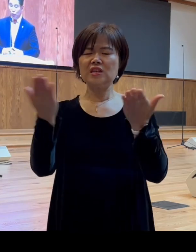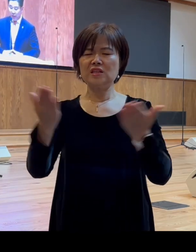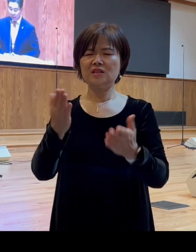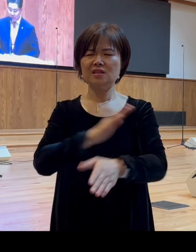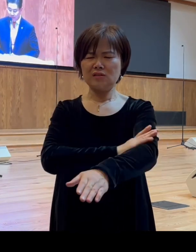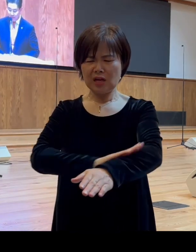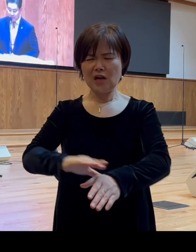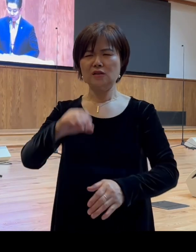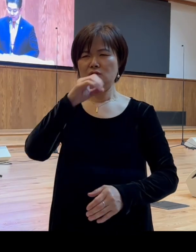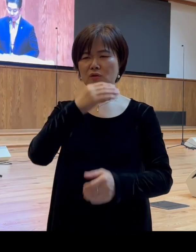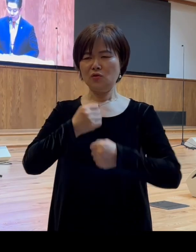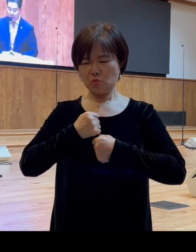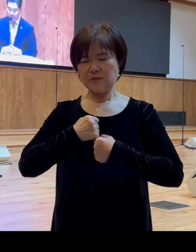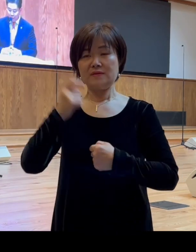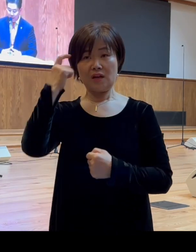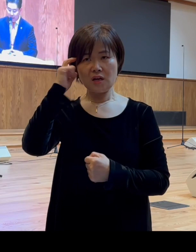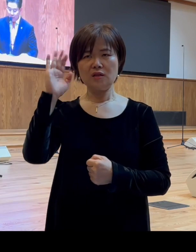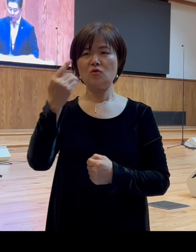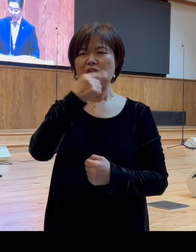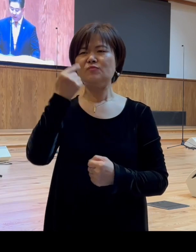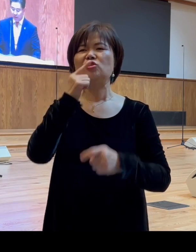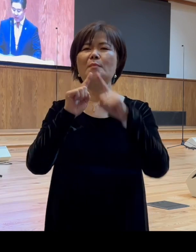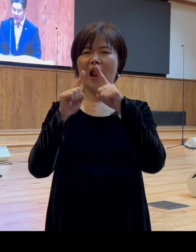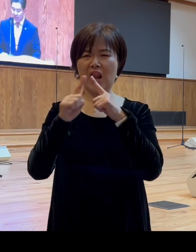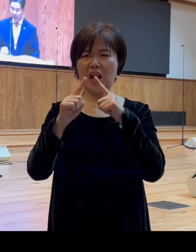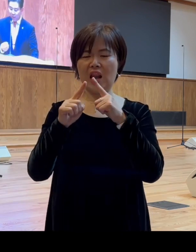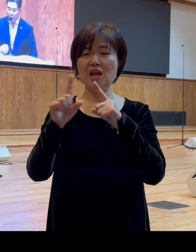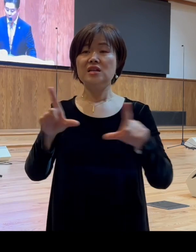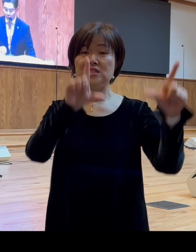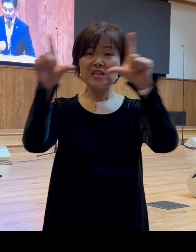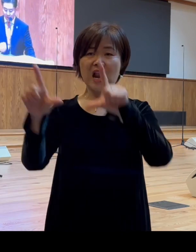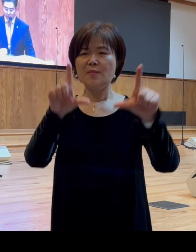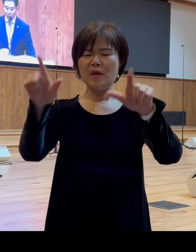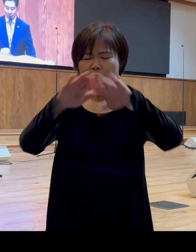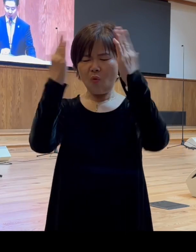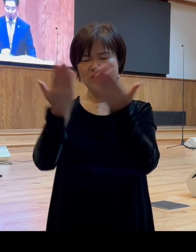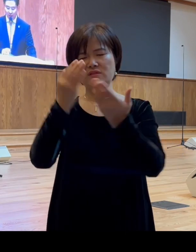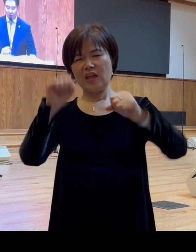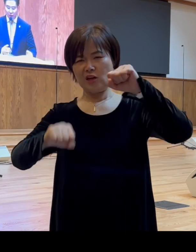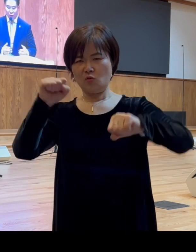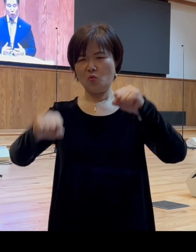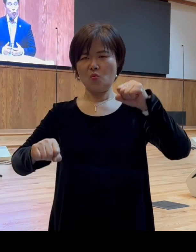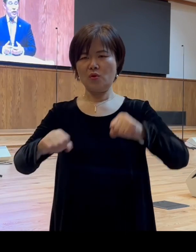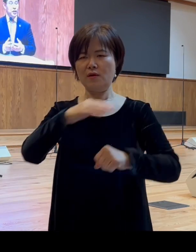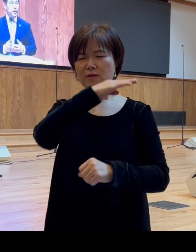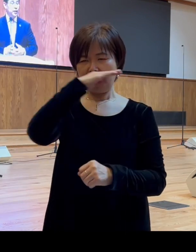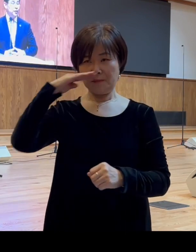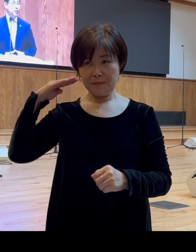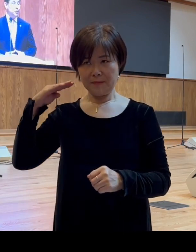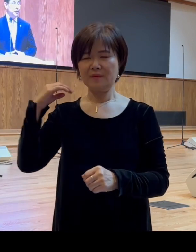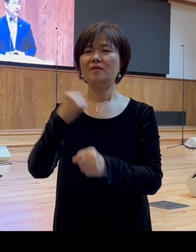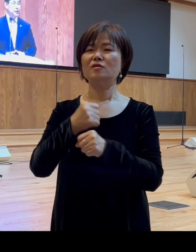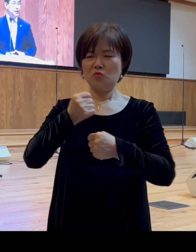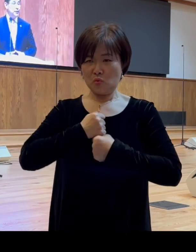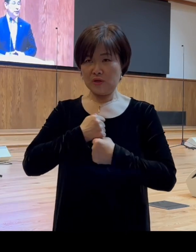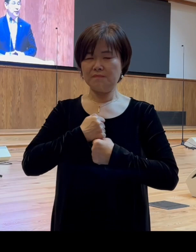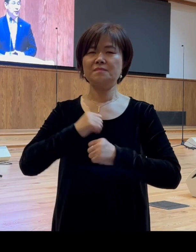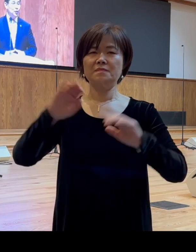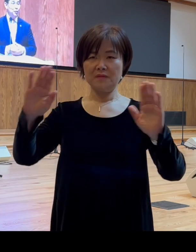우리의 입술의 말과 삶의 모든 행동에 경솔하지 아니하여 합니다 그럼 바울과